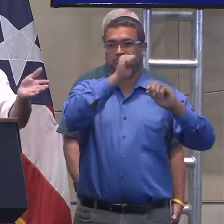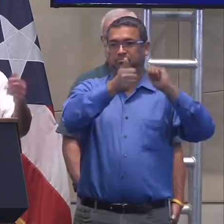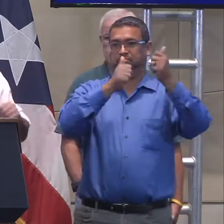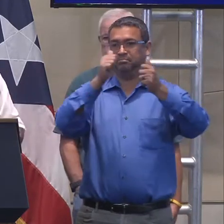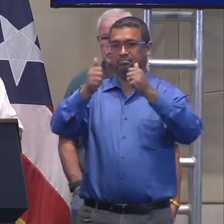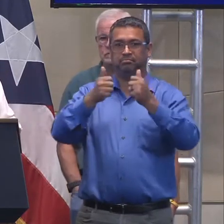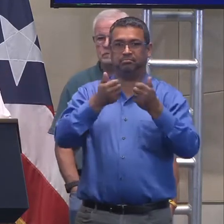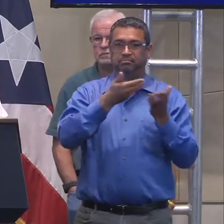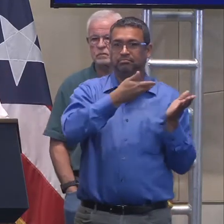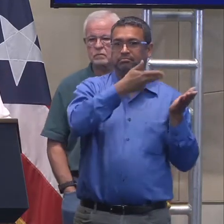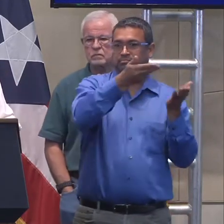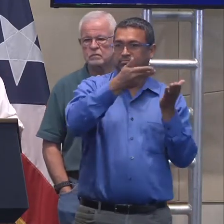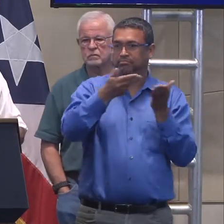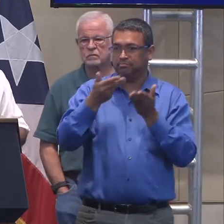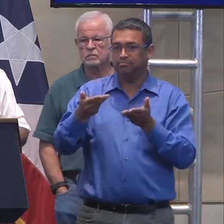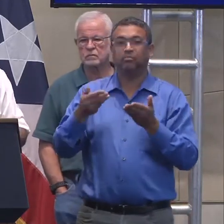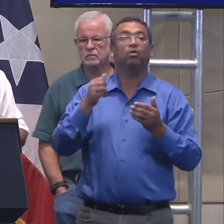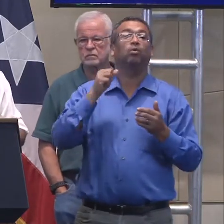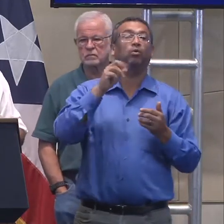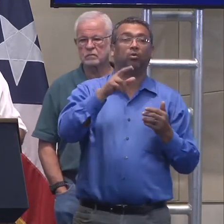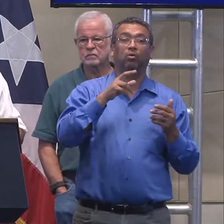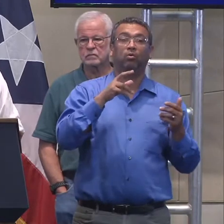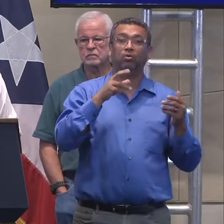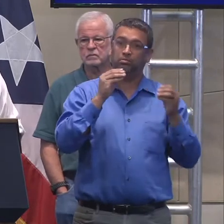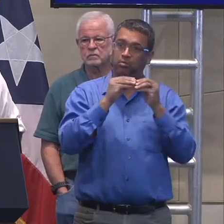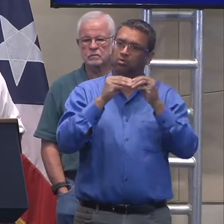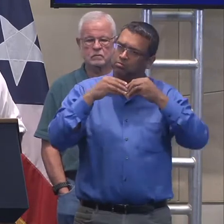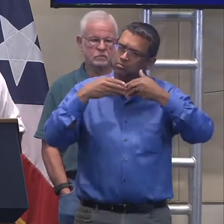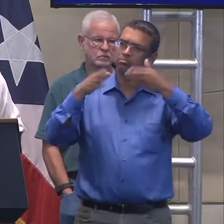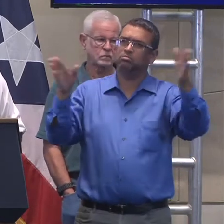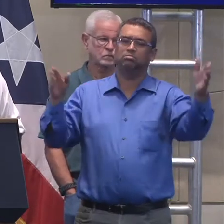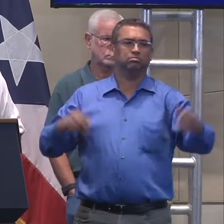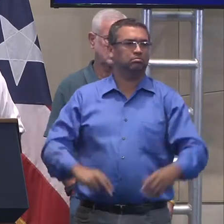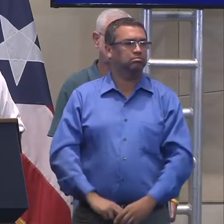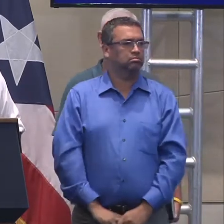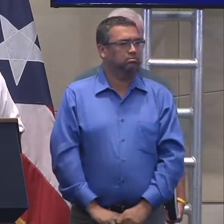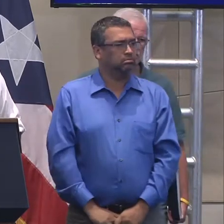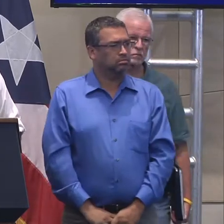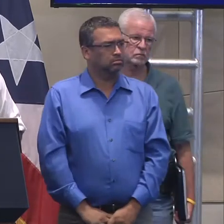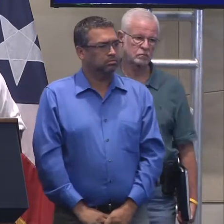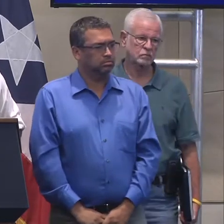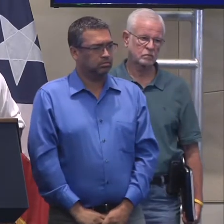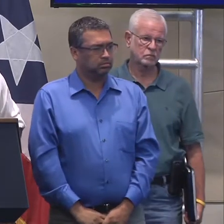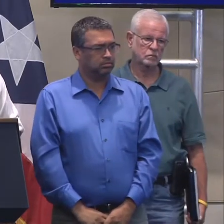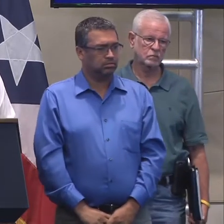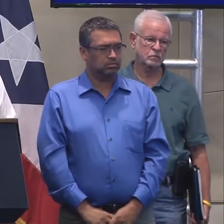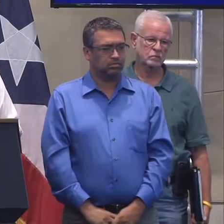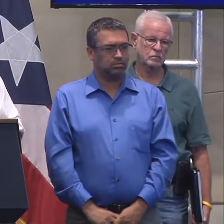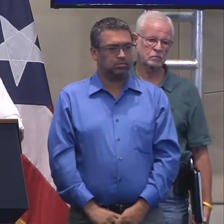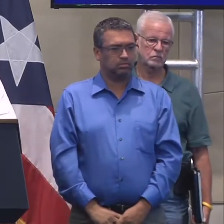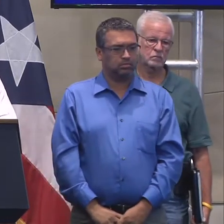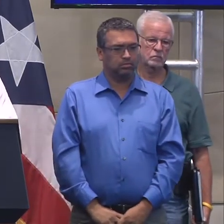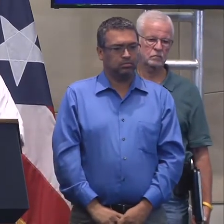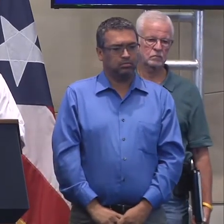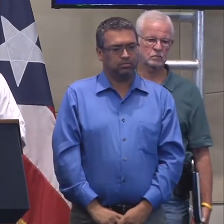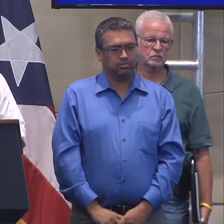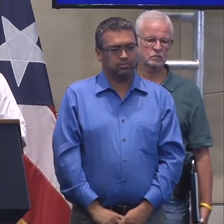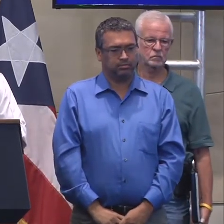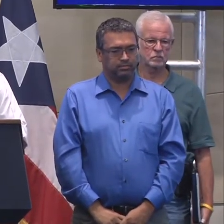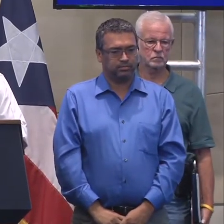o permitan entonces, eh, ¿verdad? Una, una distribución más amplia de, de otro mecanismo. Le reitero una pregunta por medio, por favor, el vocero.